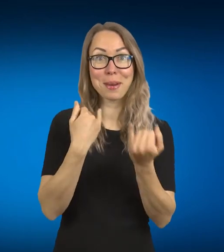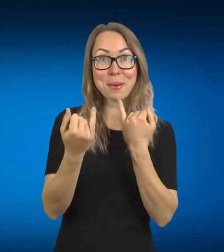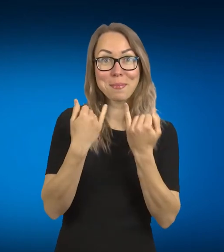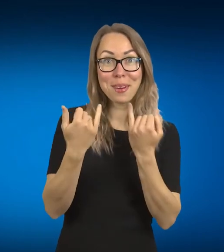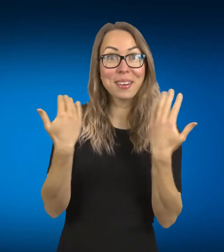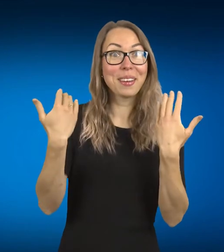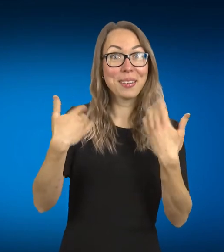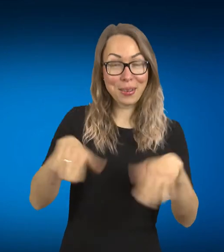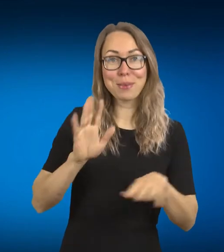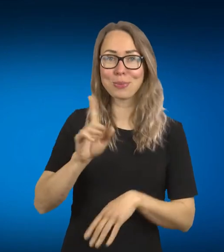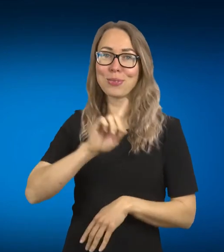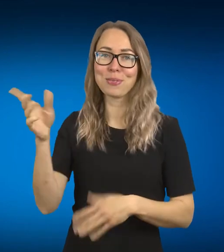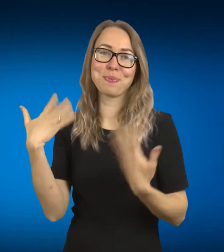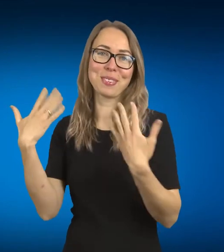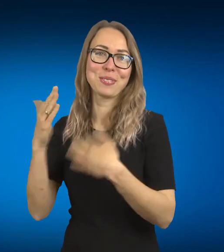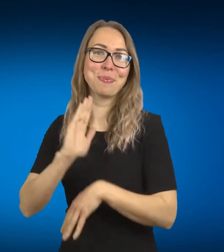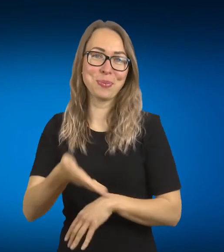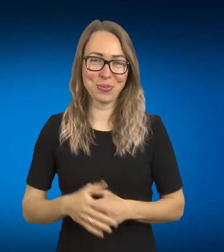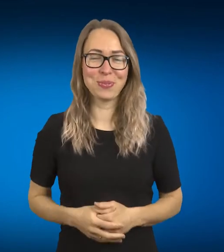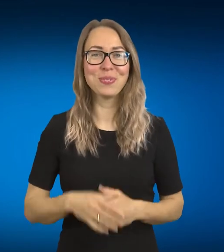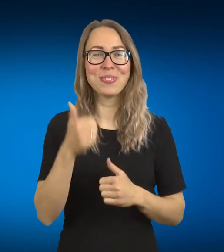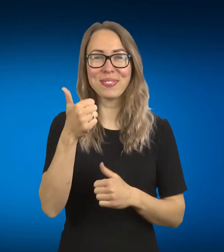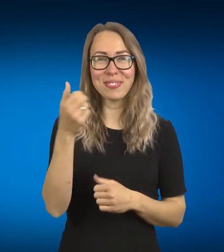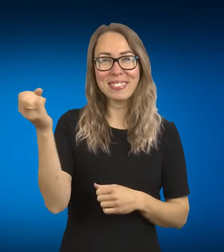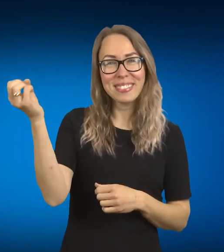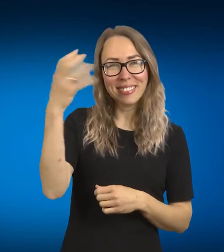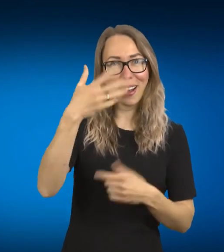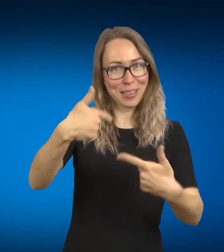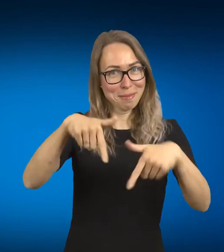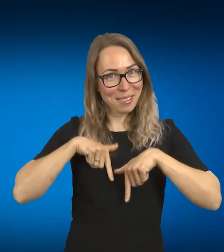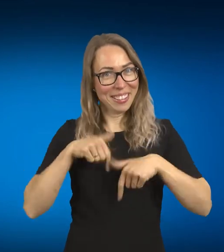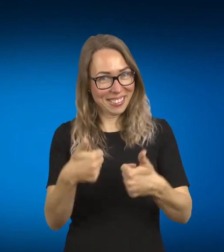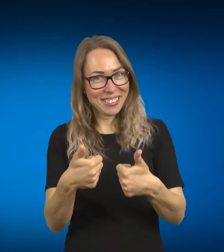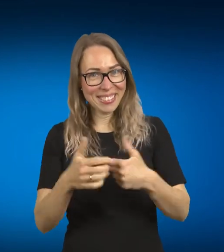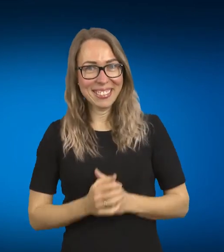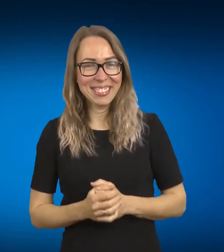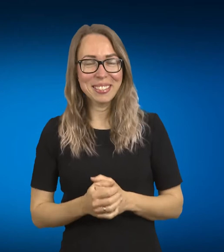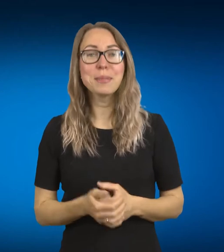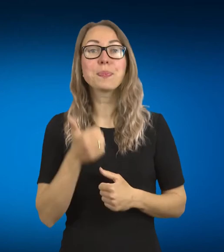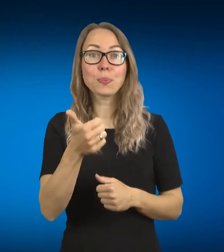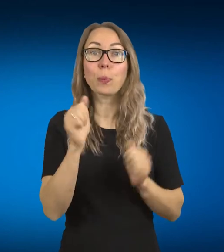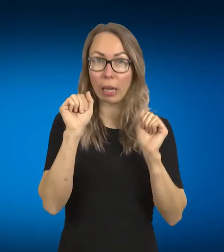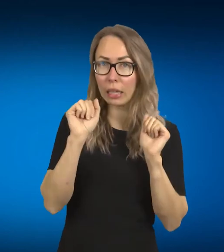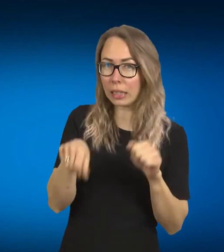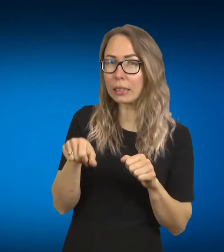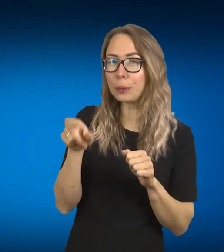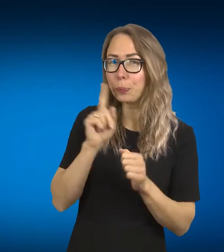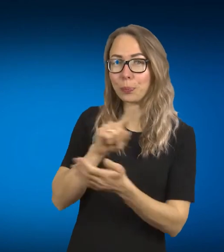kur nors pasivaikščiot. Tai perdok visą šitą saulės spindulis visus čia. Ar gali labai, labai trumpai, nes